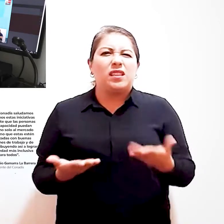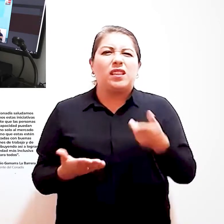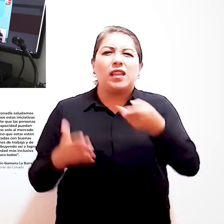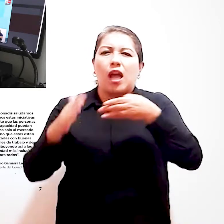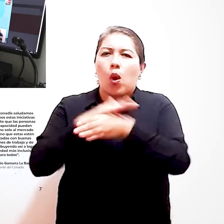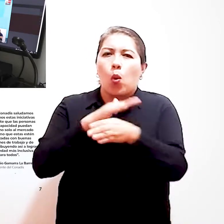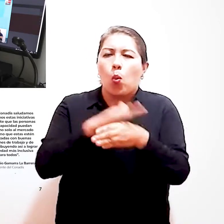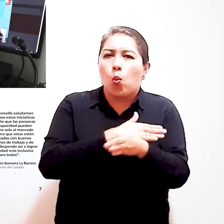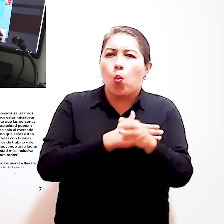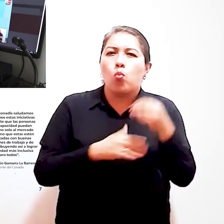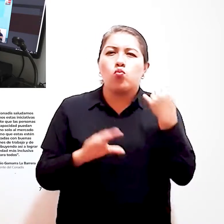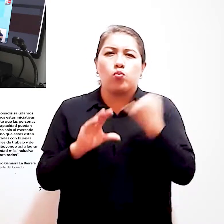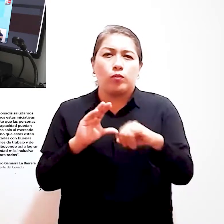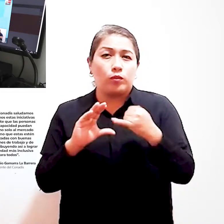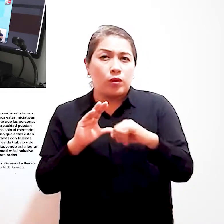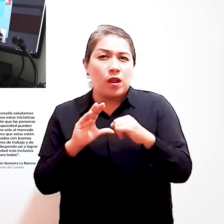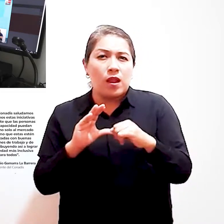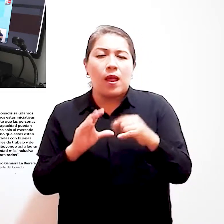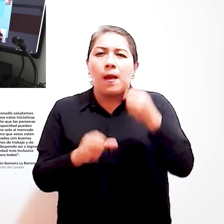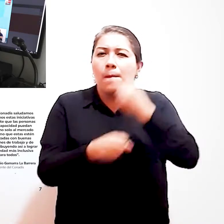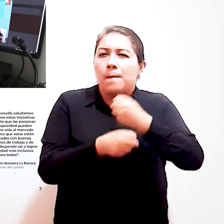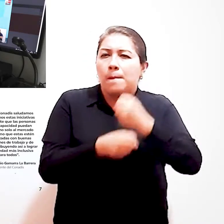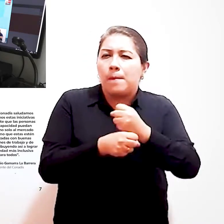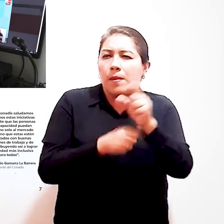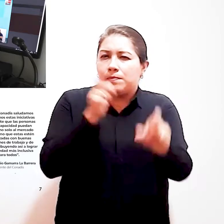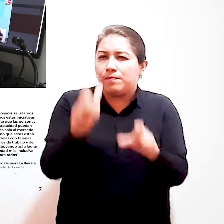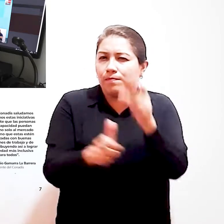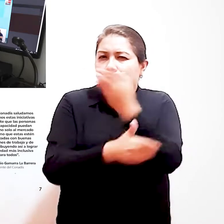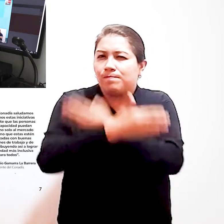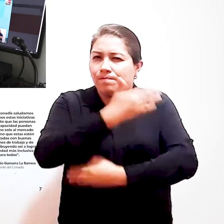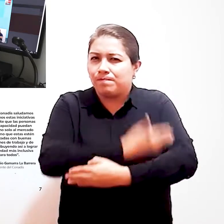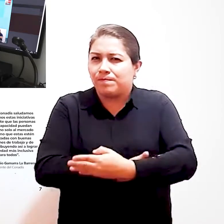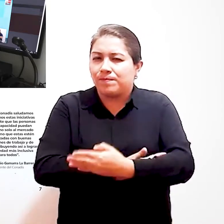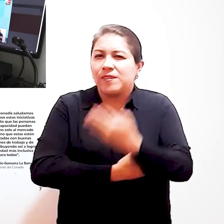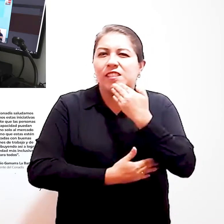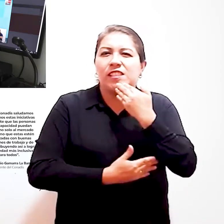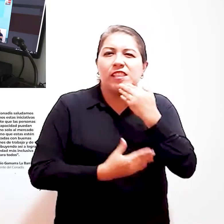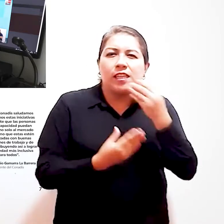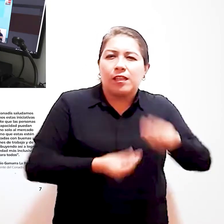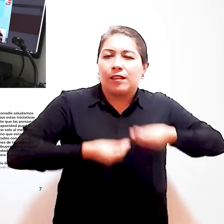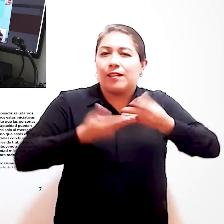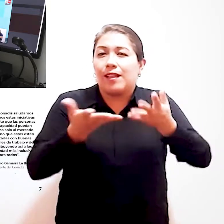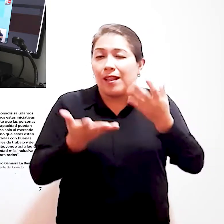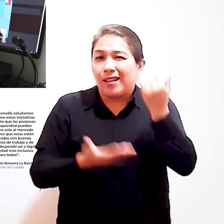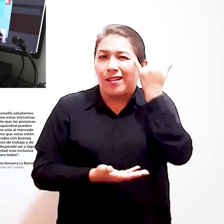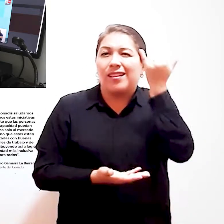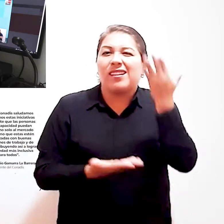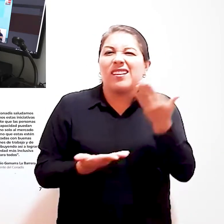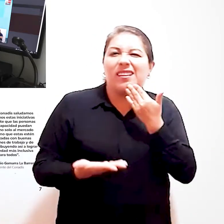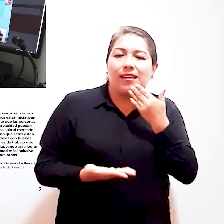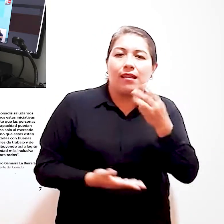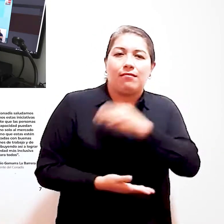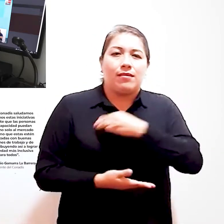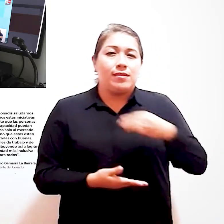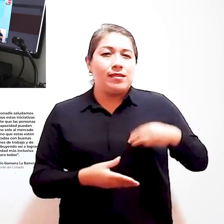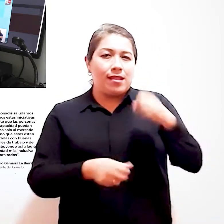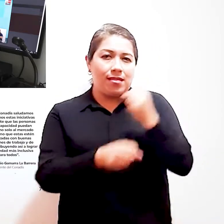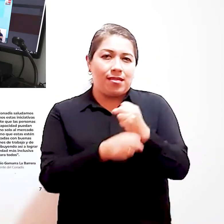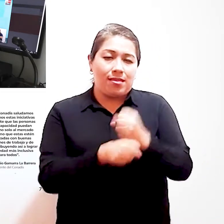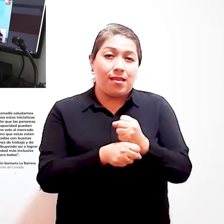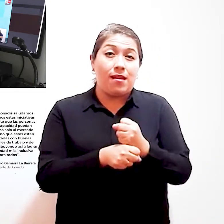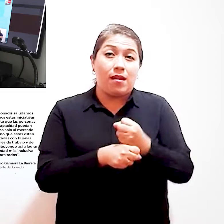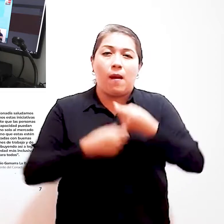participó en el lanzamiento de la web accesible Empleo y Personas con Discapacidad implementada por el Ministerio de Trabajo